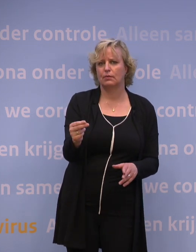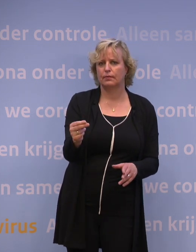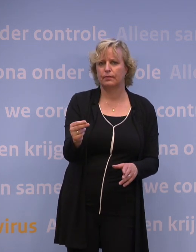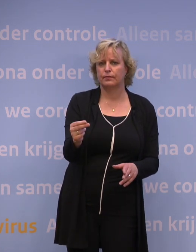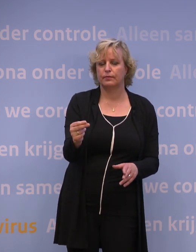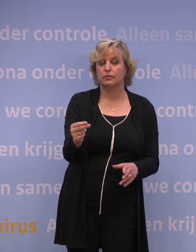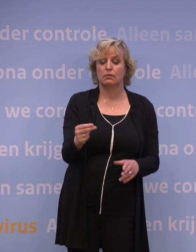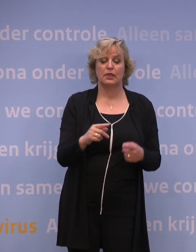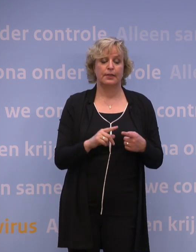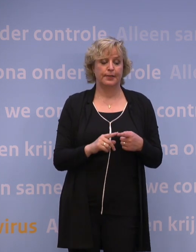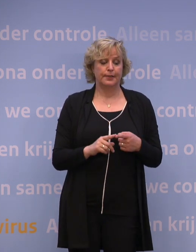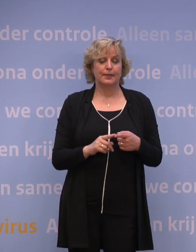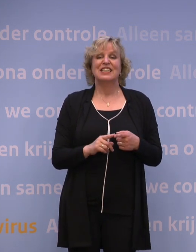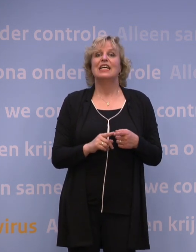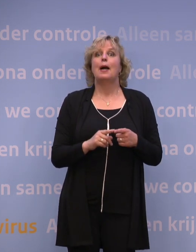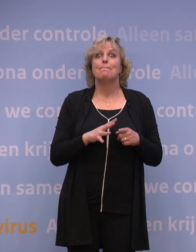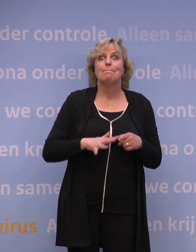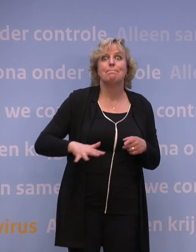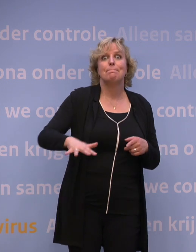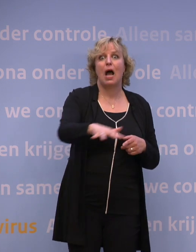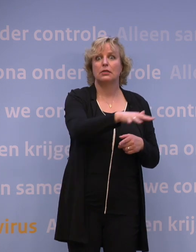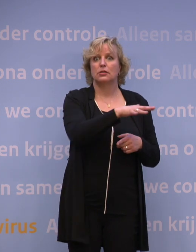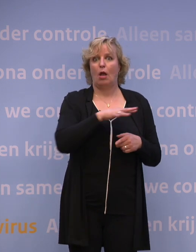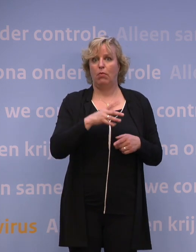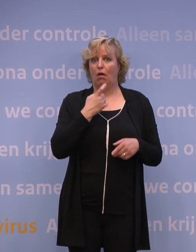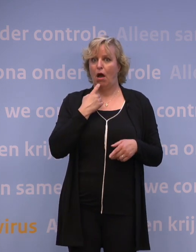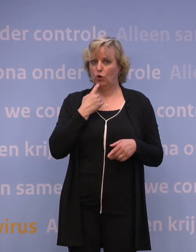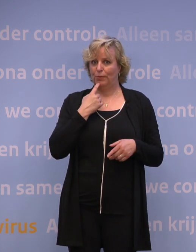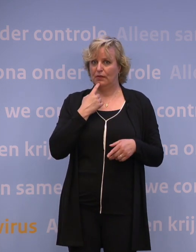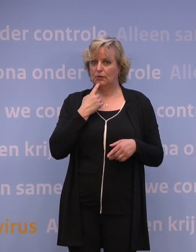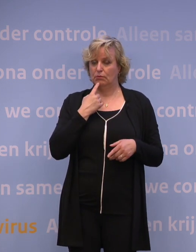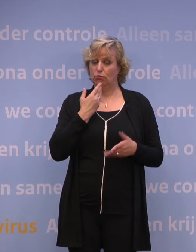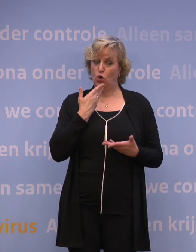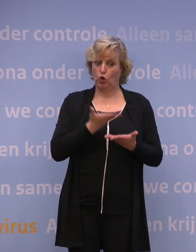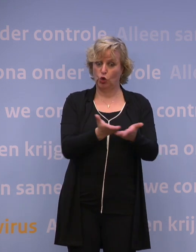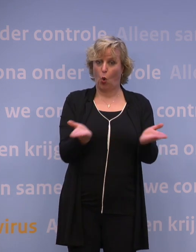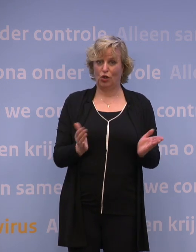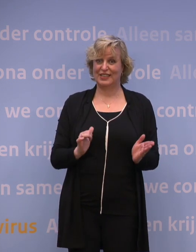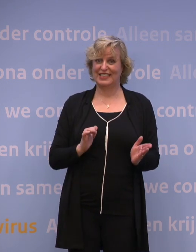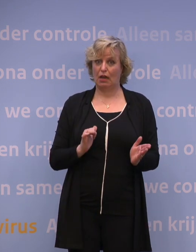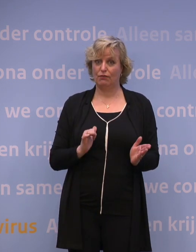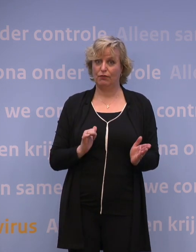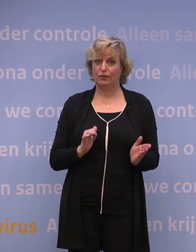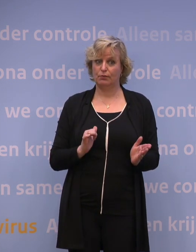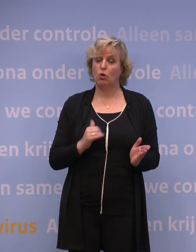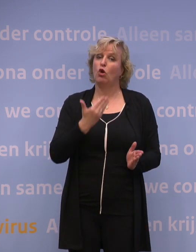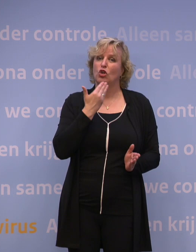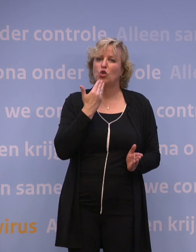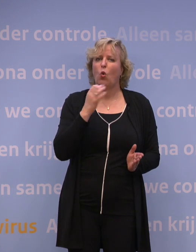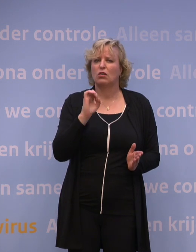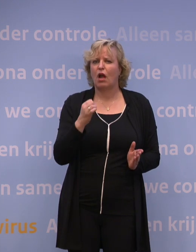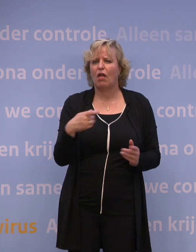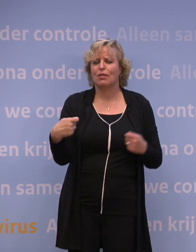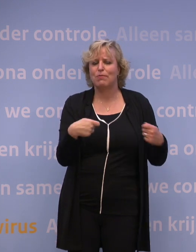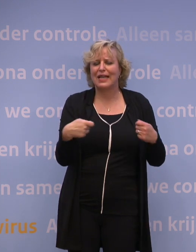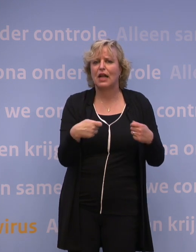kijkt naar het meer maatschappelijk argument, dan zou je kunnen zeggen, ja, ook voor jongeren zelf, en nog los van dat jongeren dus bij kunnen dragen aan hoe we met elkaar